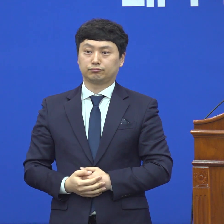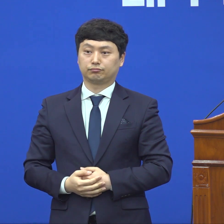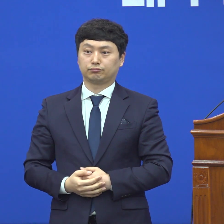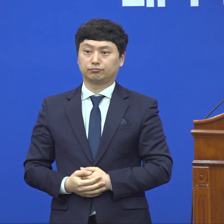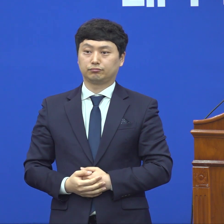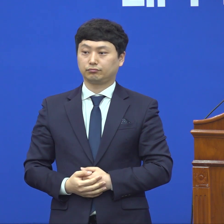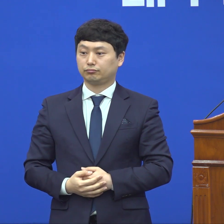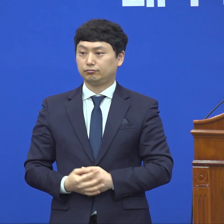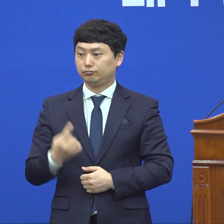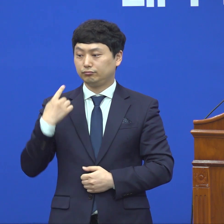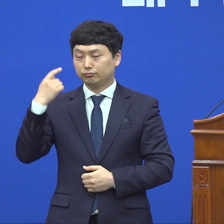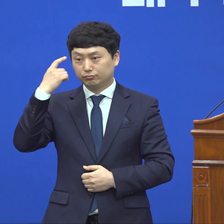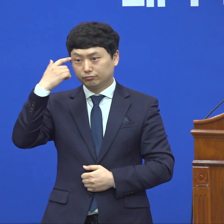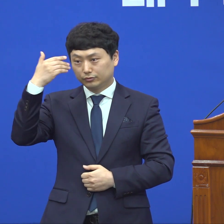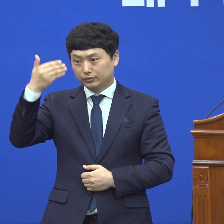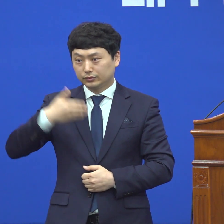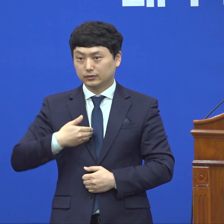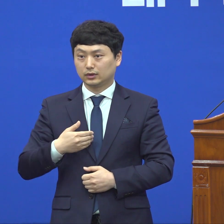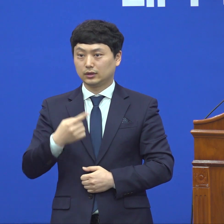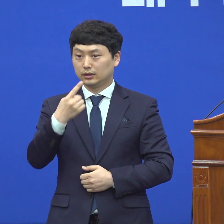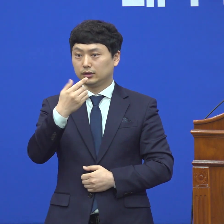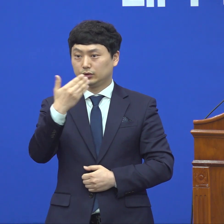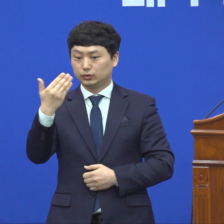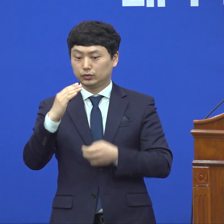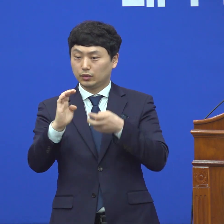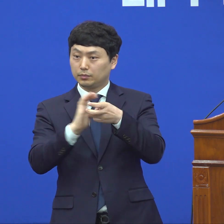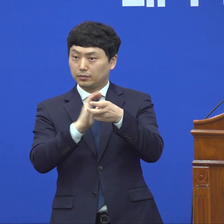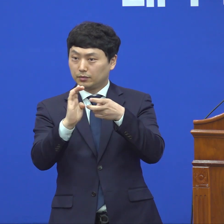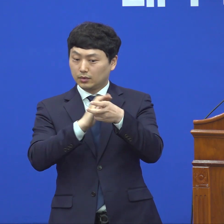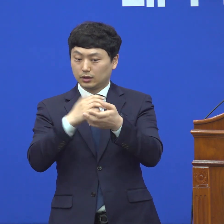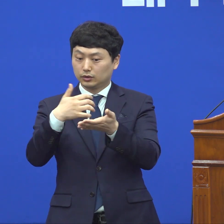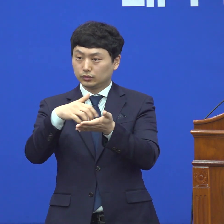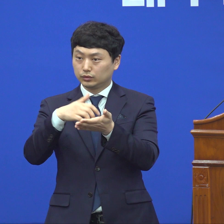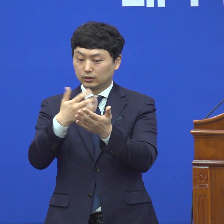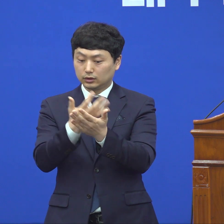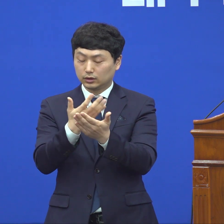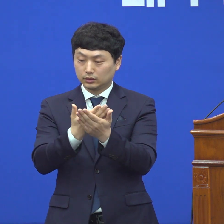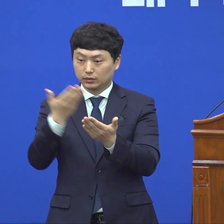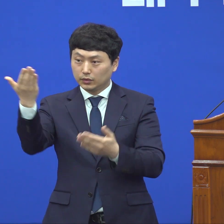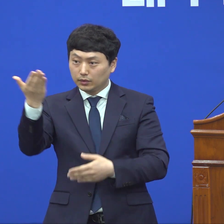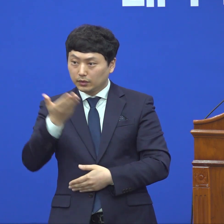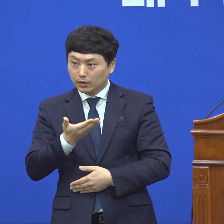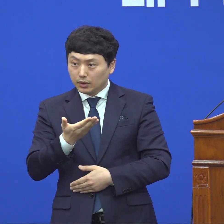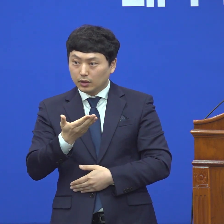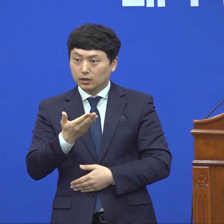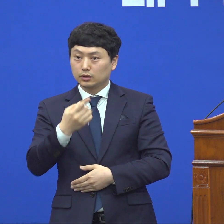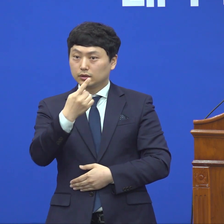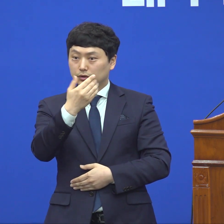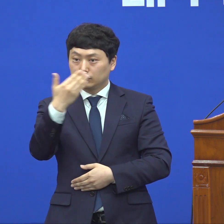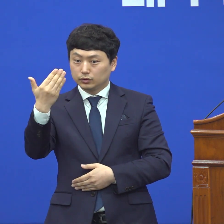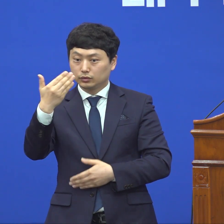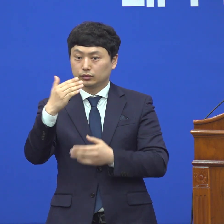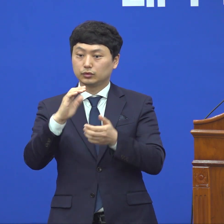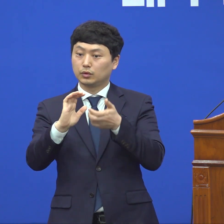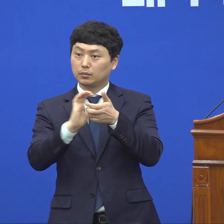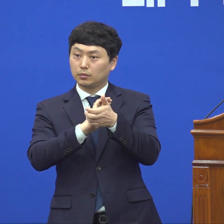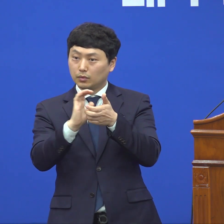어제 질문하신 구급차는 제가 자료를 받아보니까 구급차가 150,